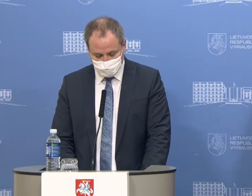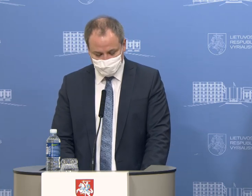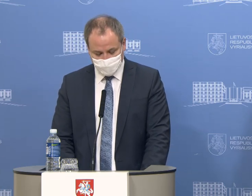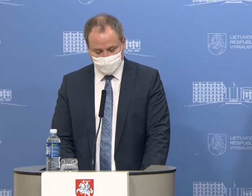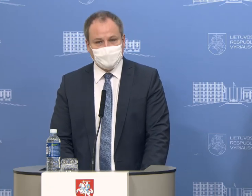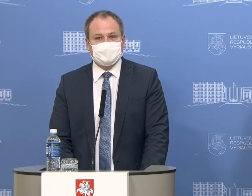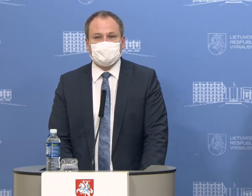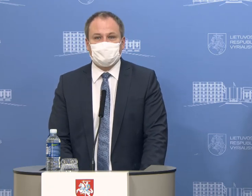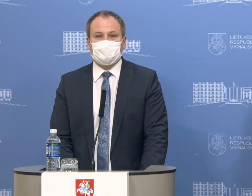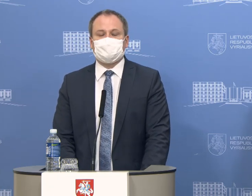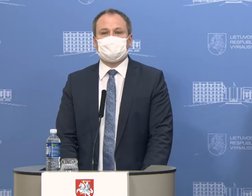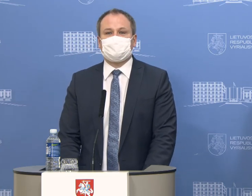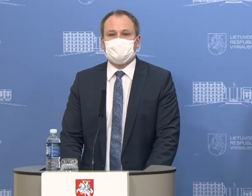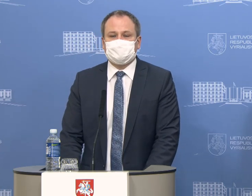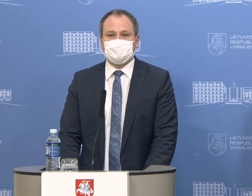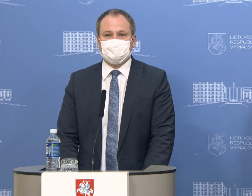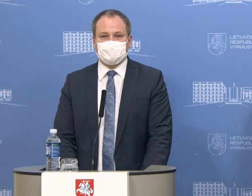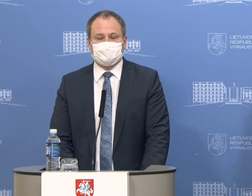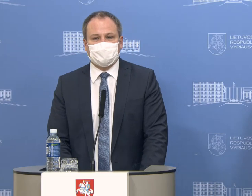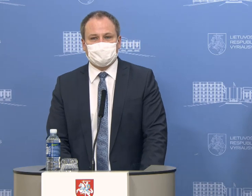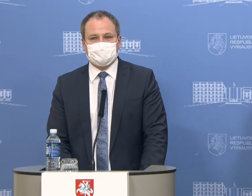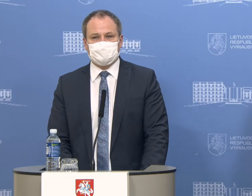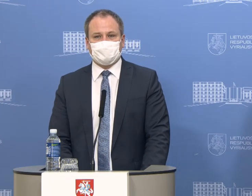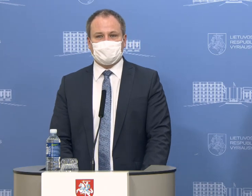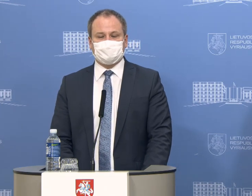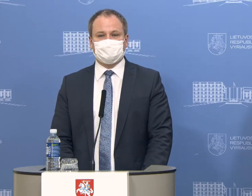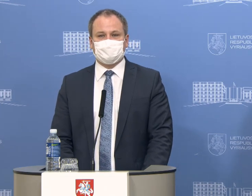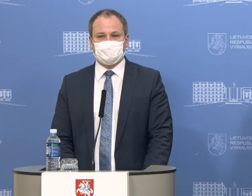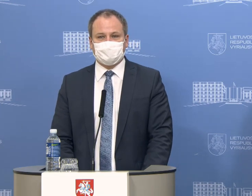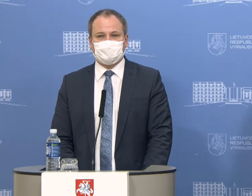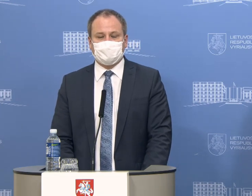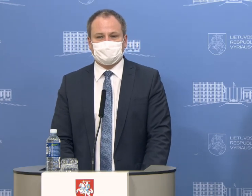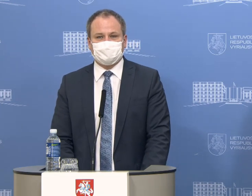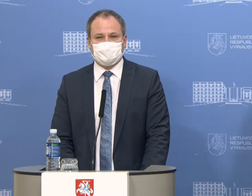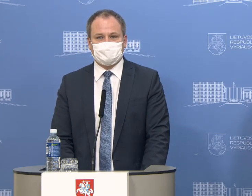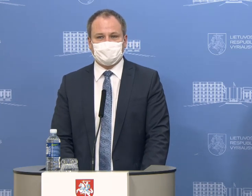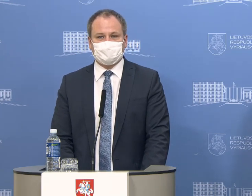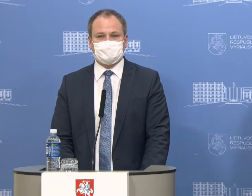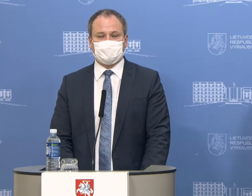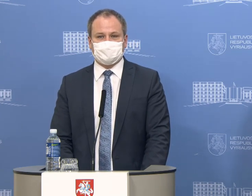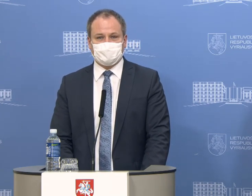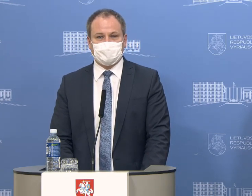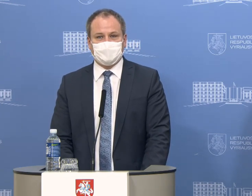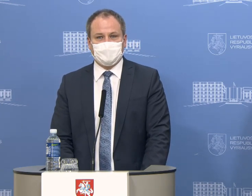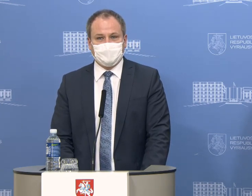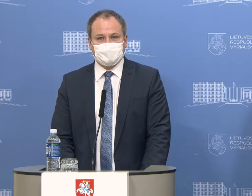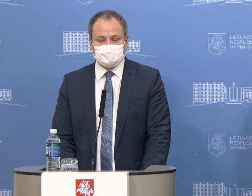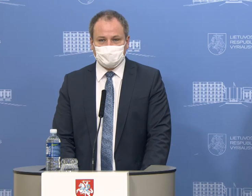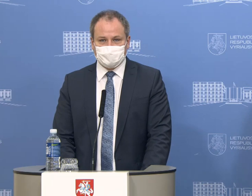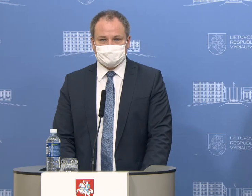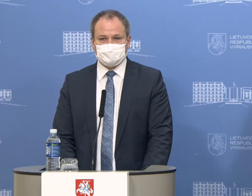laboratorijom, na ir noriu atkreipti dėmesį į vieną vakarykštį operacijų vadovą, Aureliaus Verigos sprendimą,